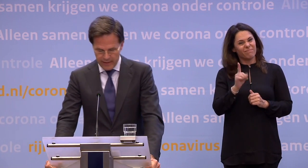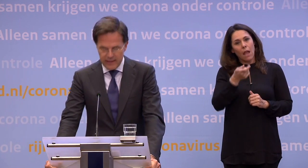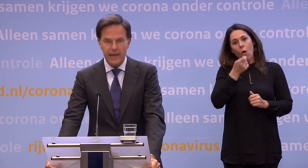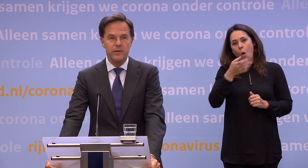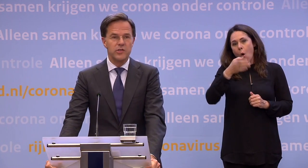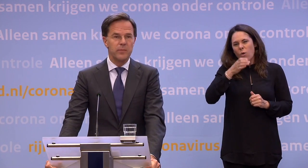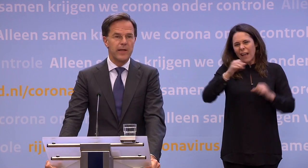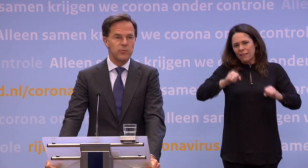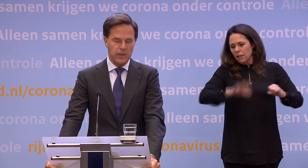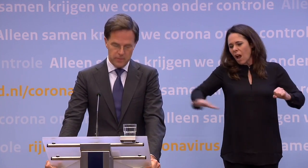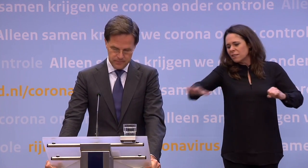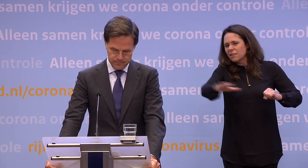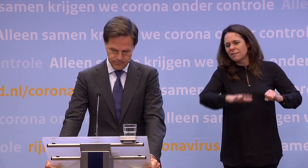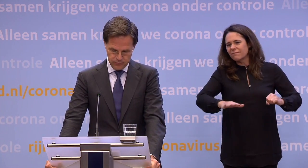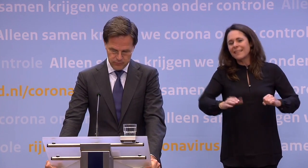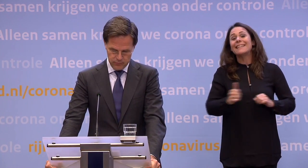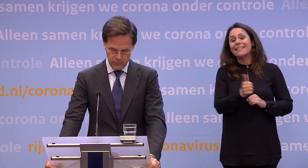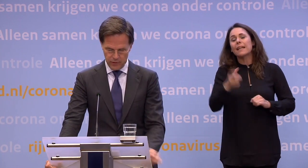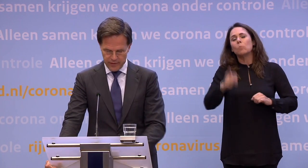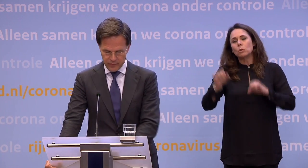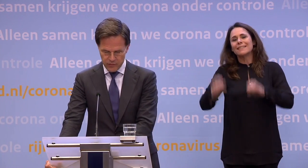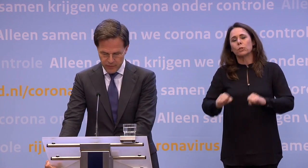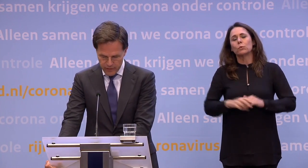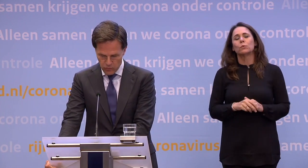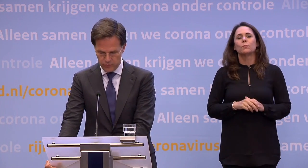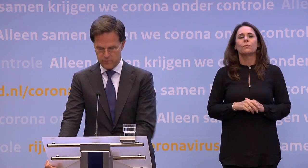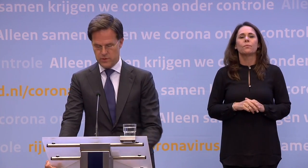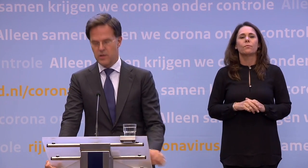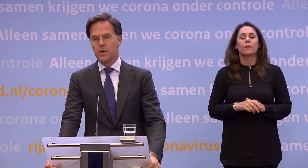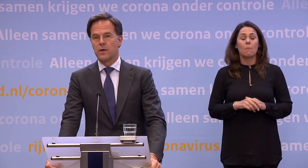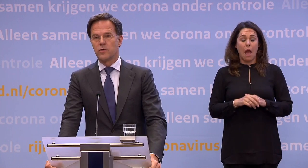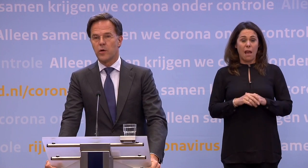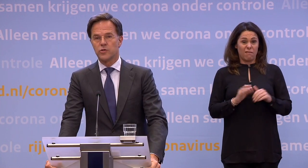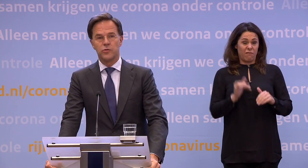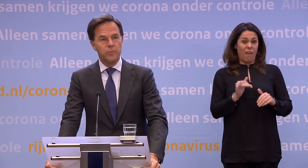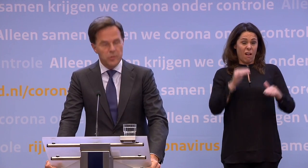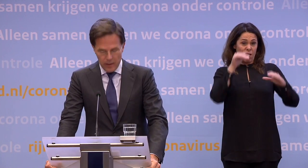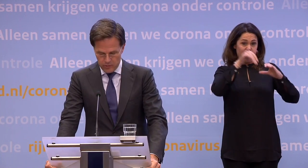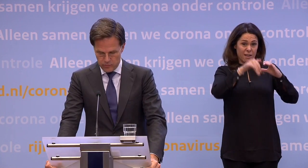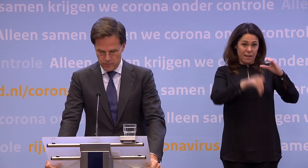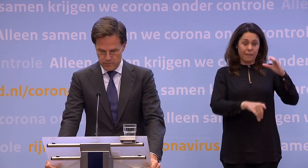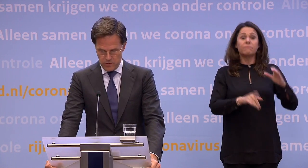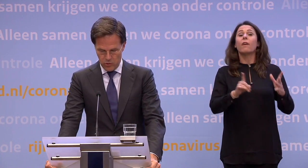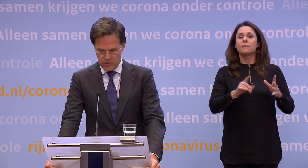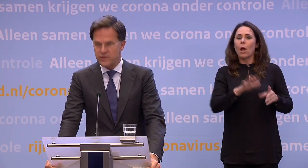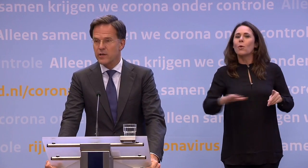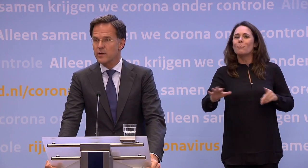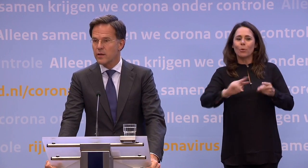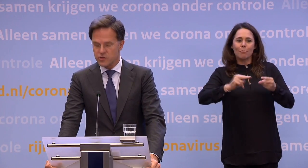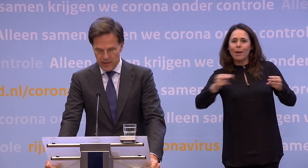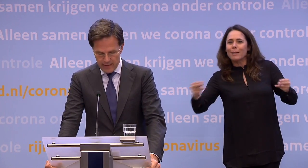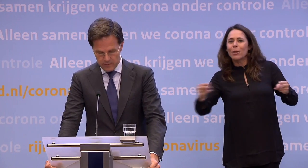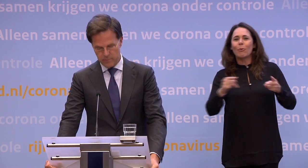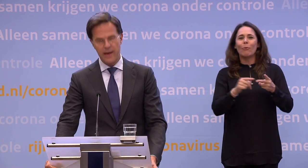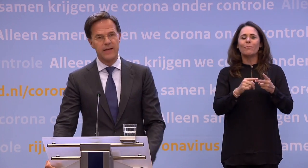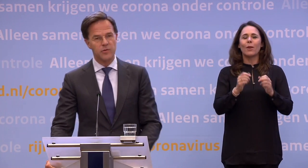waar iedereen een zitplaats moet hebben. Verder valt hier veel onder. Zoals de buurtbarbecues. Op zaterdag